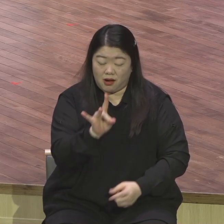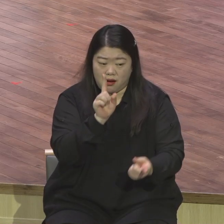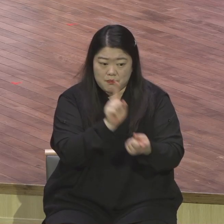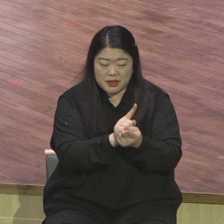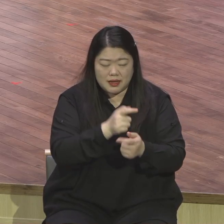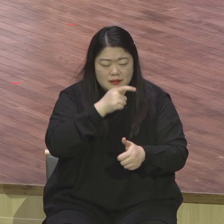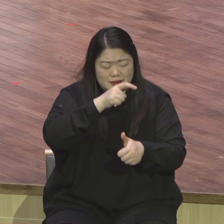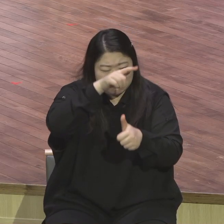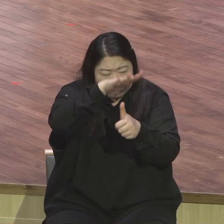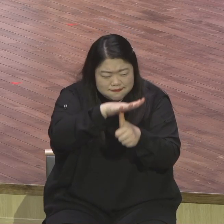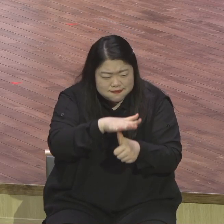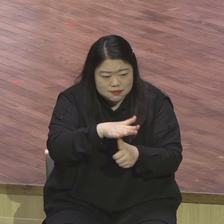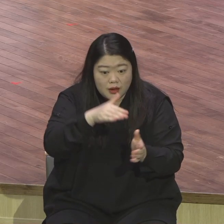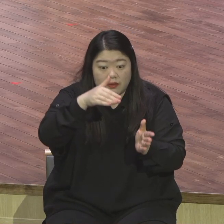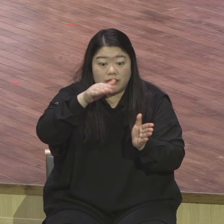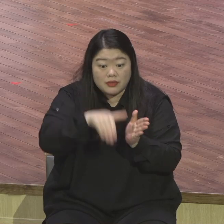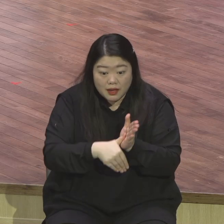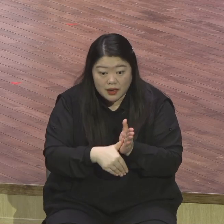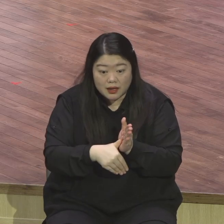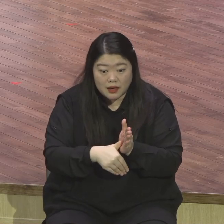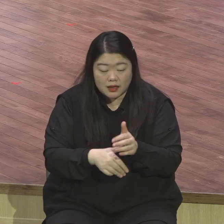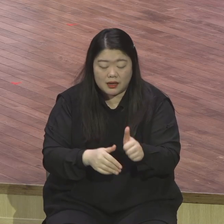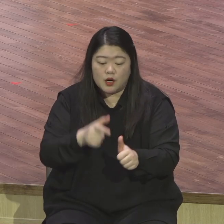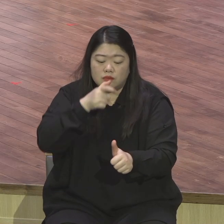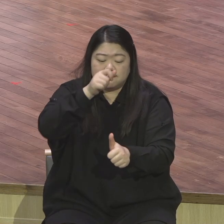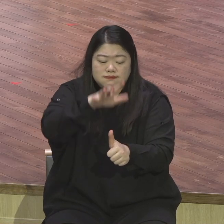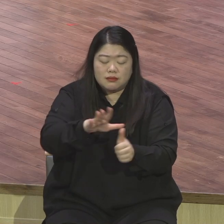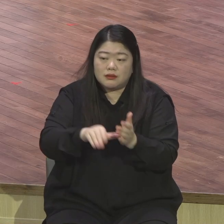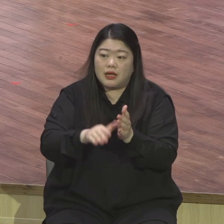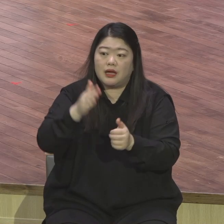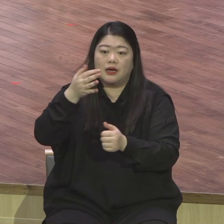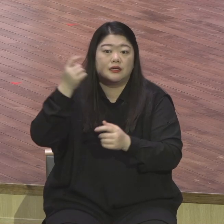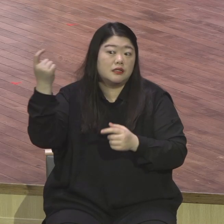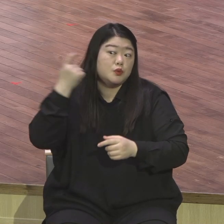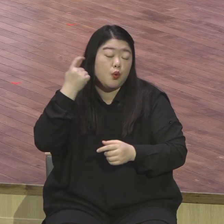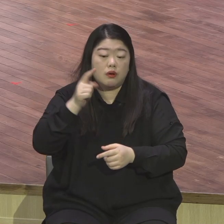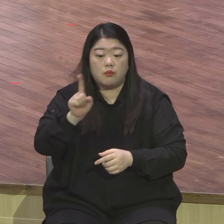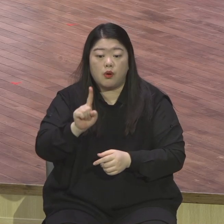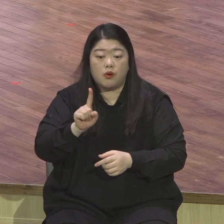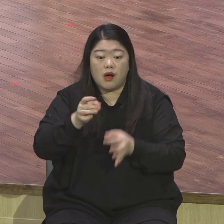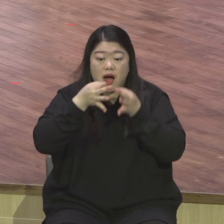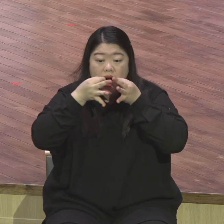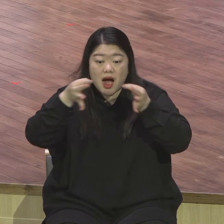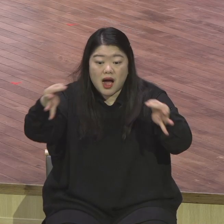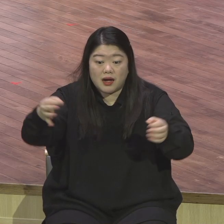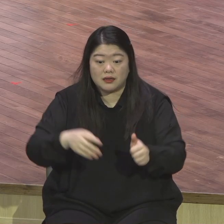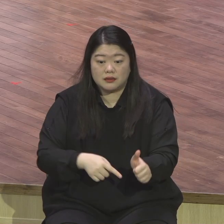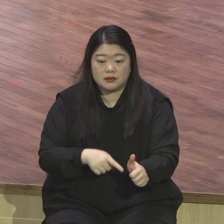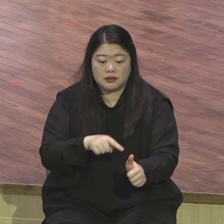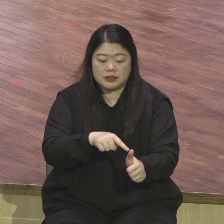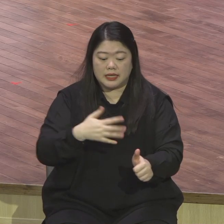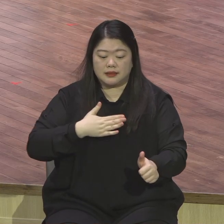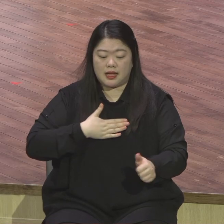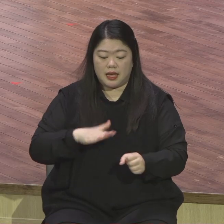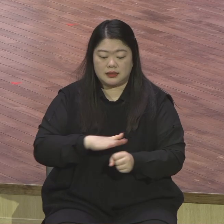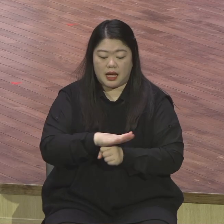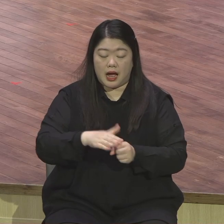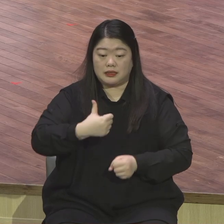똑같은 음성이 동일하게 여기서 또 나왔어요 이것은 예수님의 바로 메시아 인류를